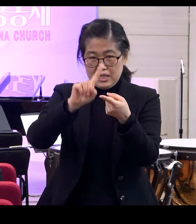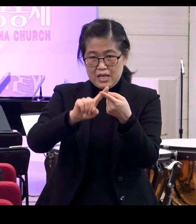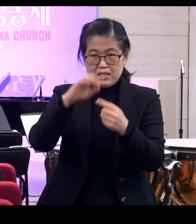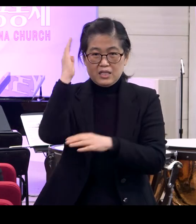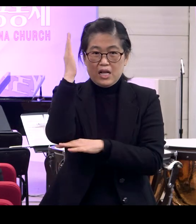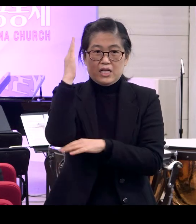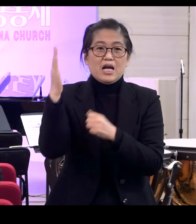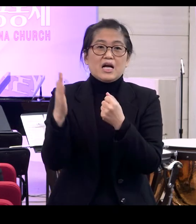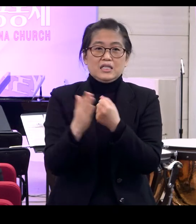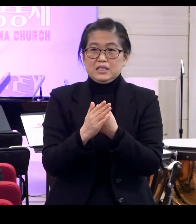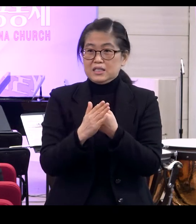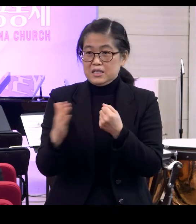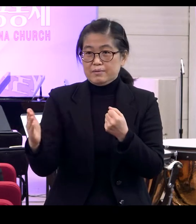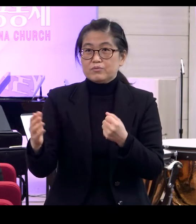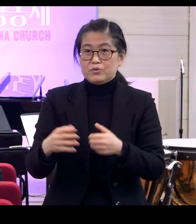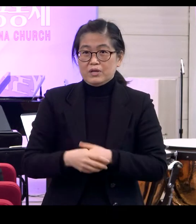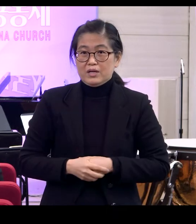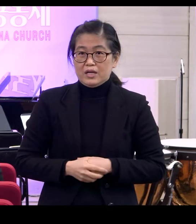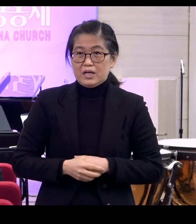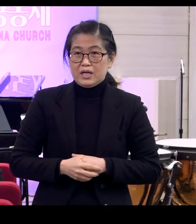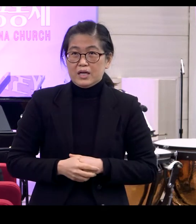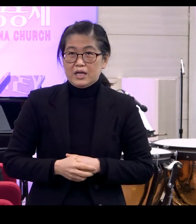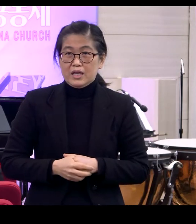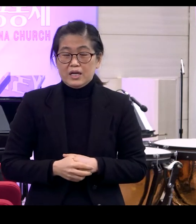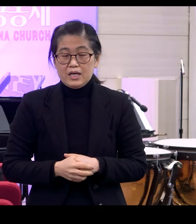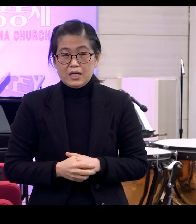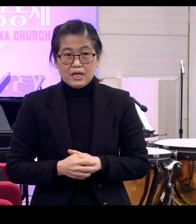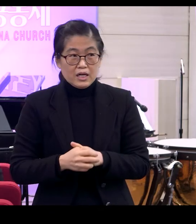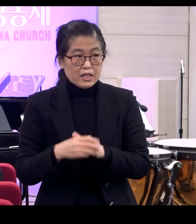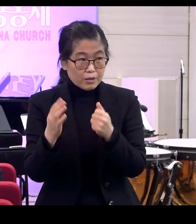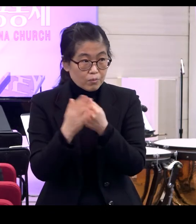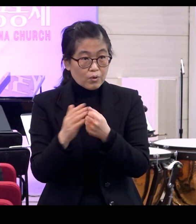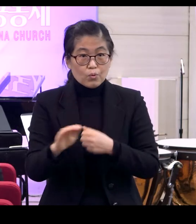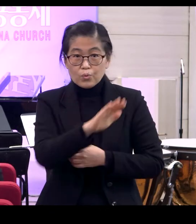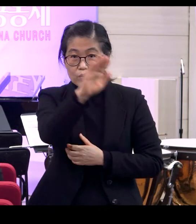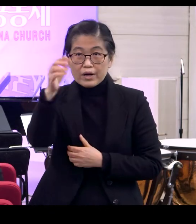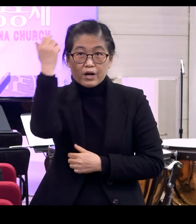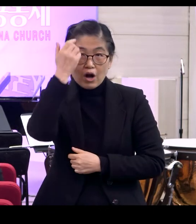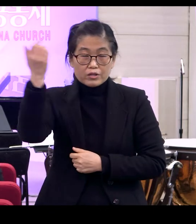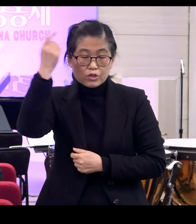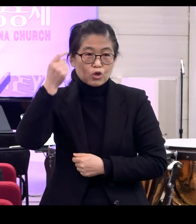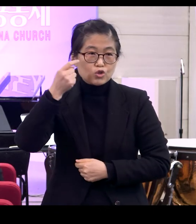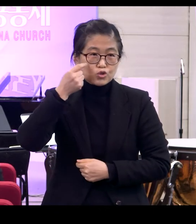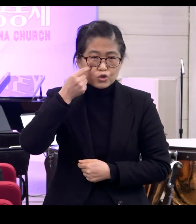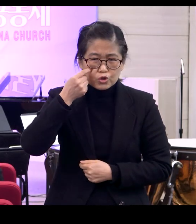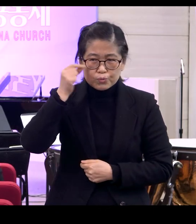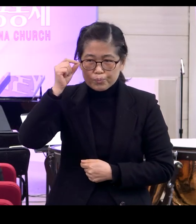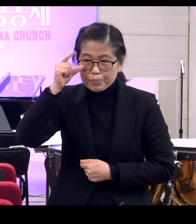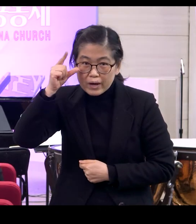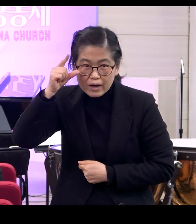때문에 그래요 여러분 그렇게 해서 그렇기 때문에 우리가 영적인 눈을 제대로 뜨고 보면요